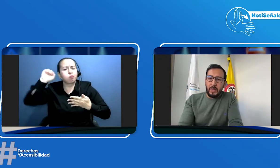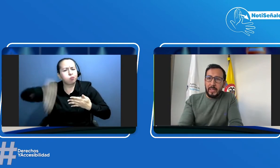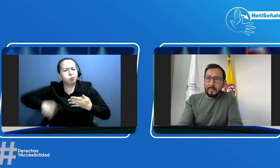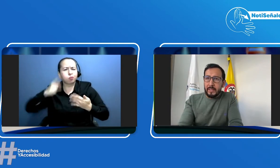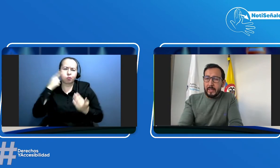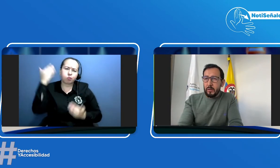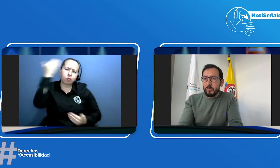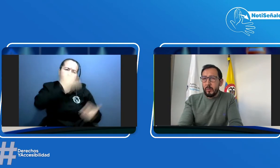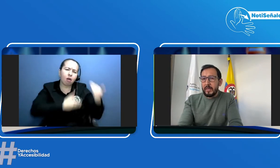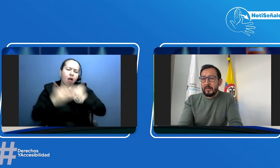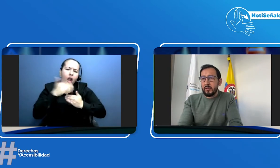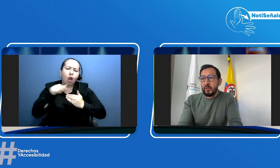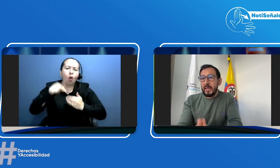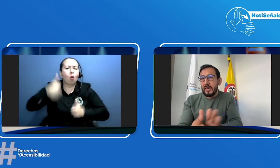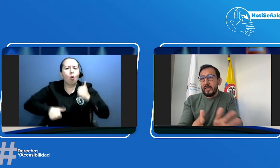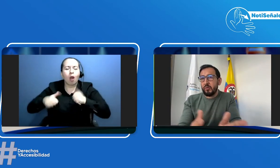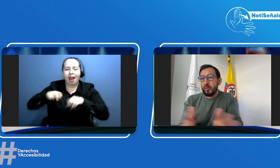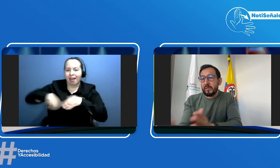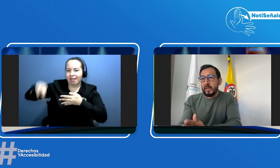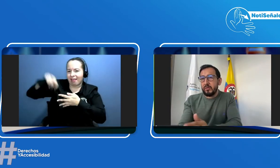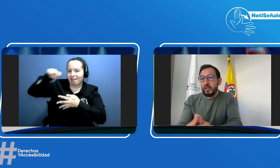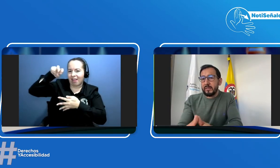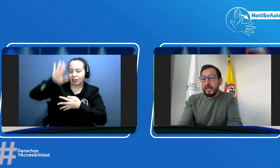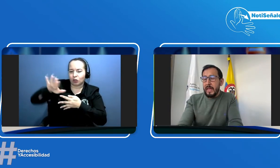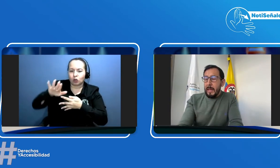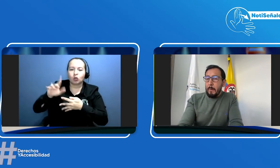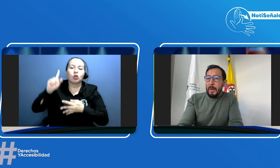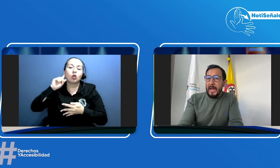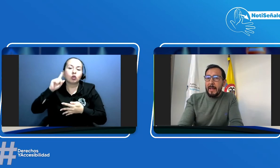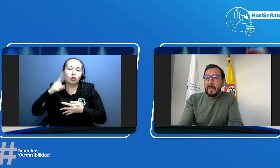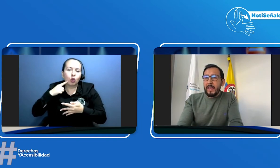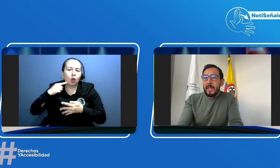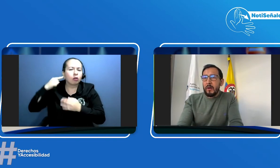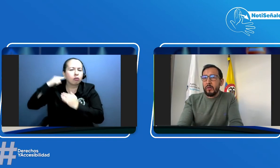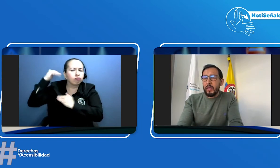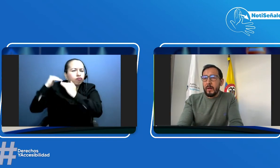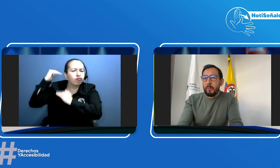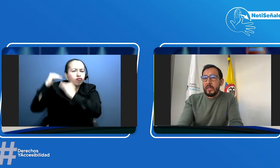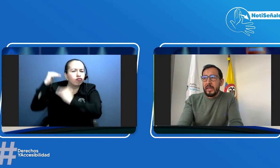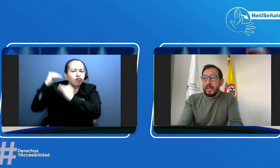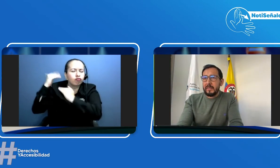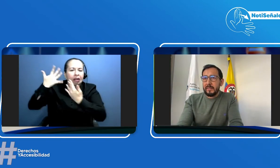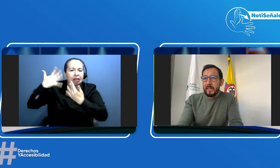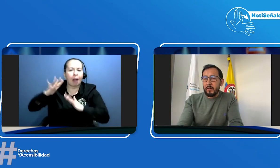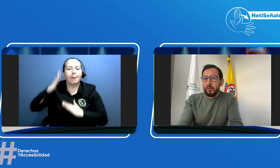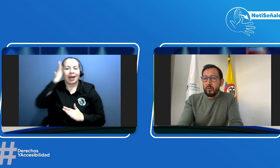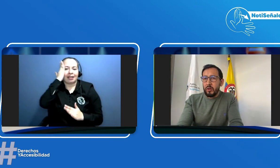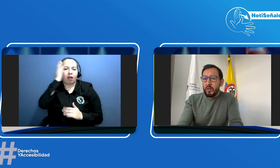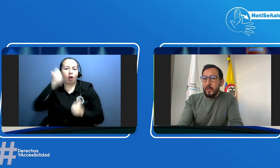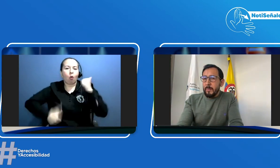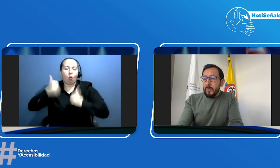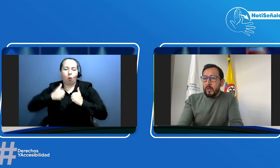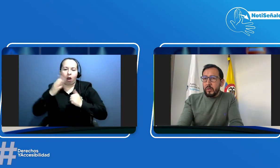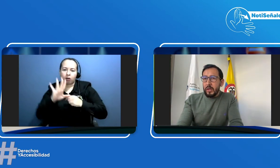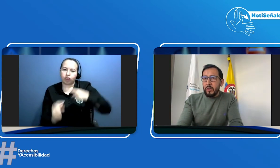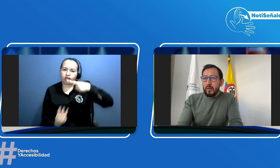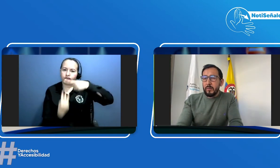es los niveles de sordera y sus restricciones para obtener la licencia de conducción entonces recordemos